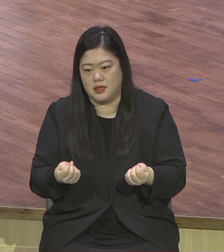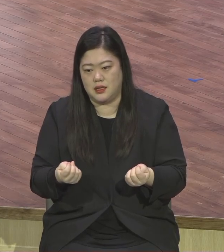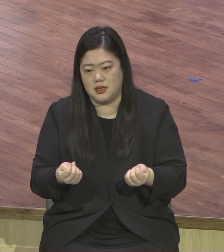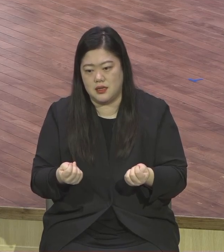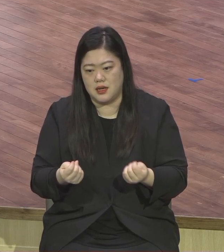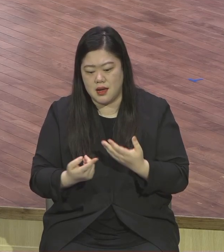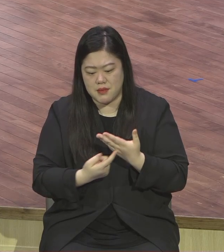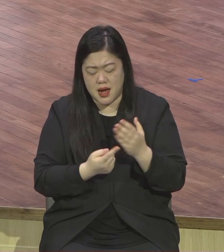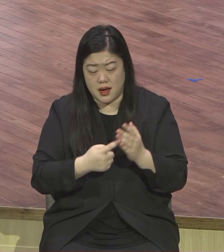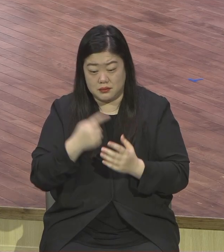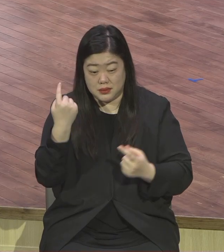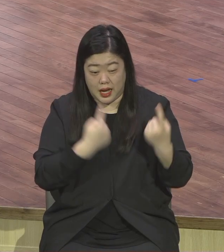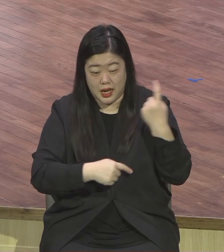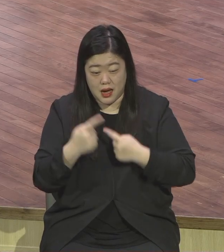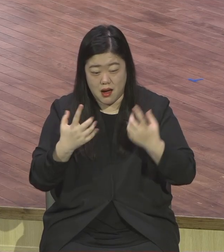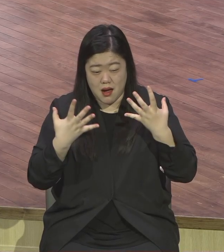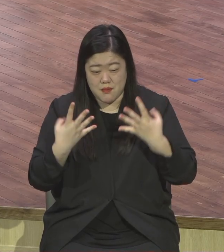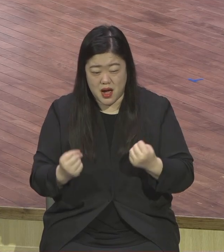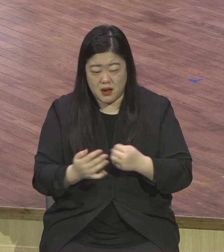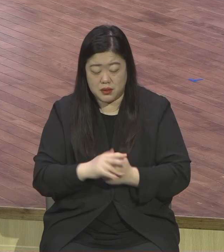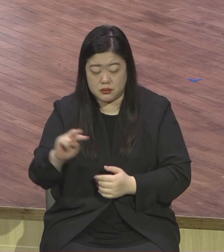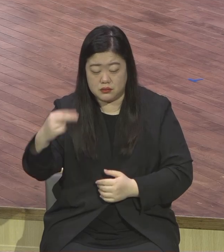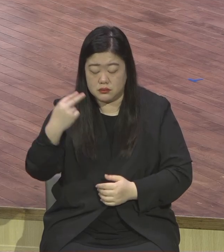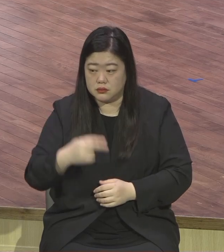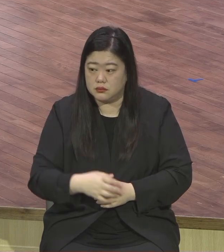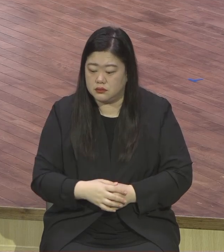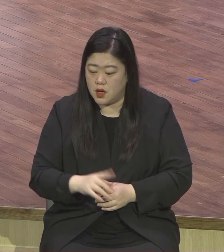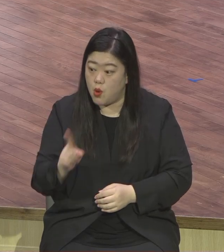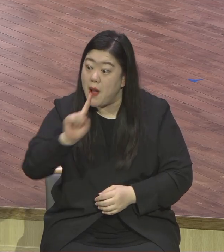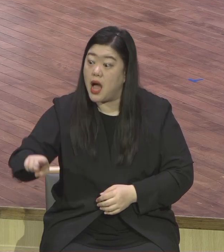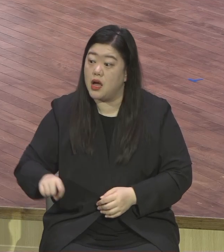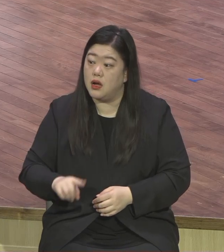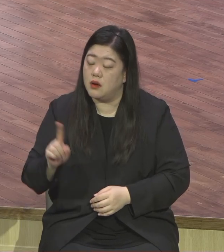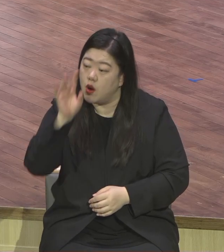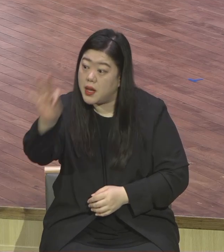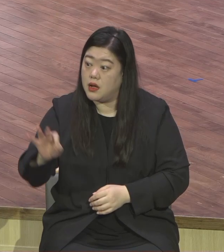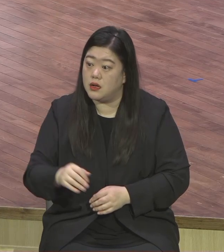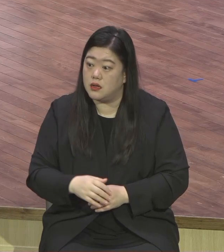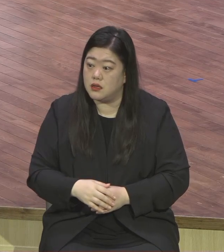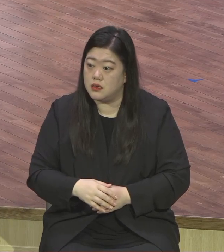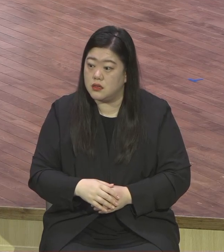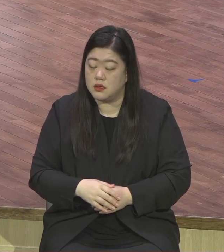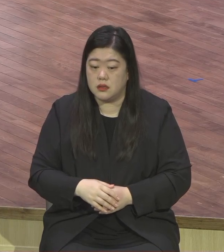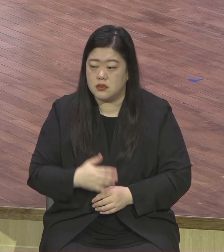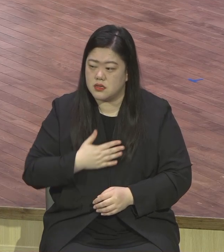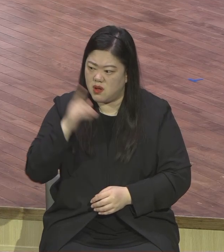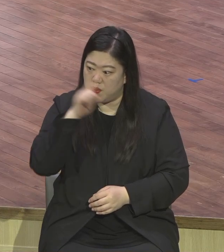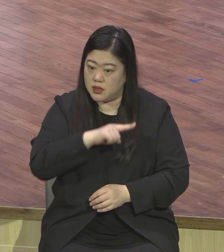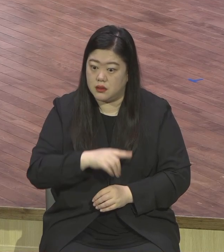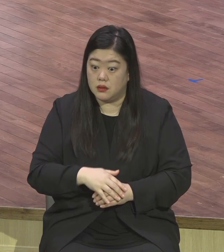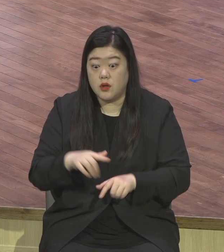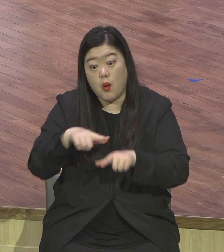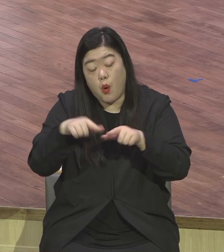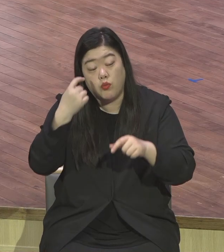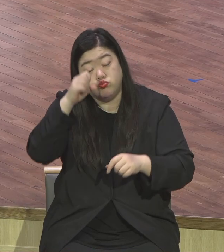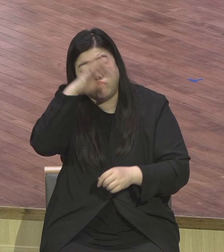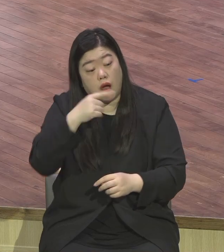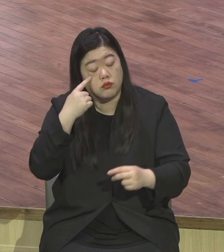많은 사람들이라 왜 날 쳐다봐 와 날 꼴쳐봐 기분 나쁘게 사람이 사람 보는 게